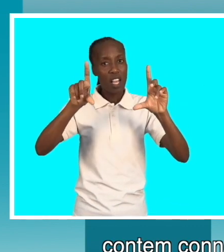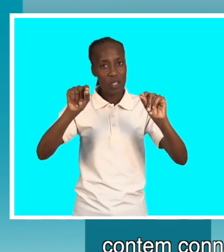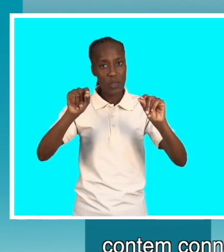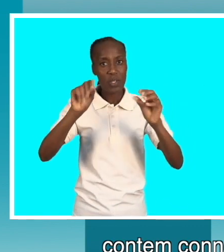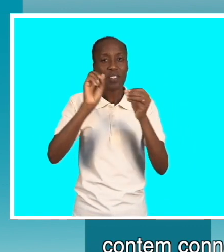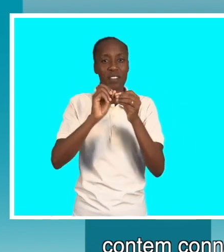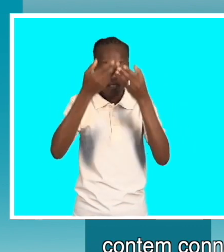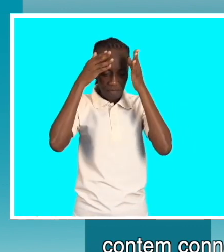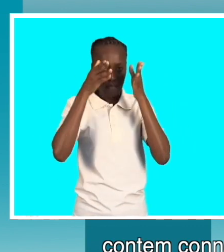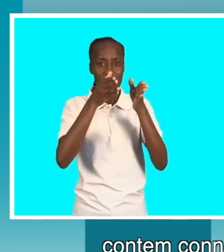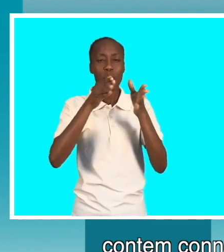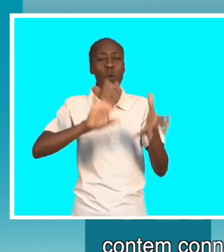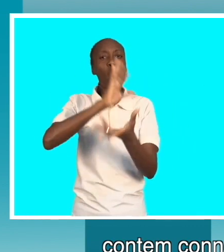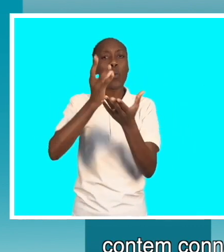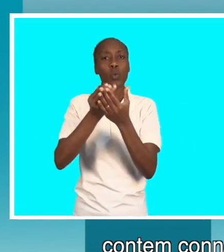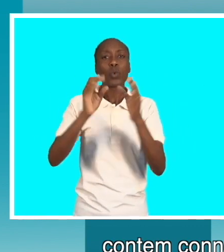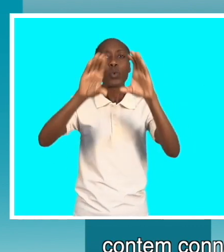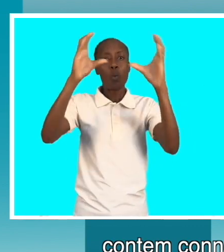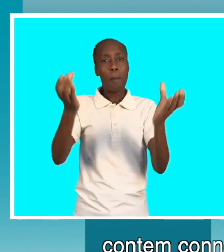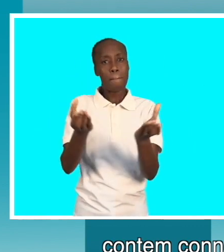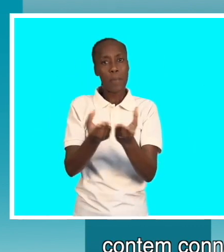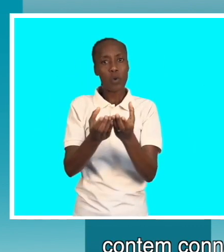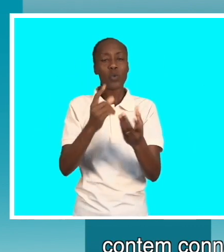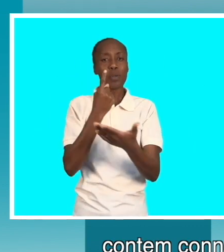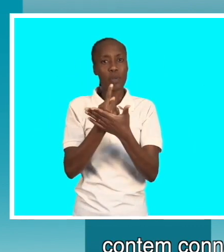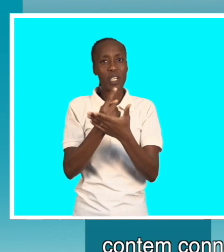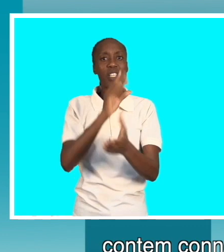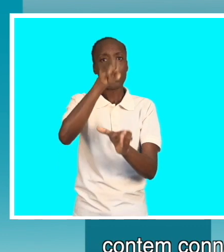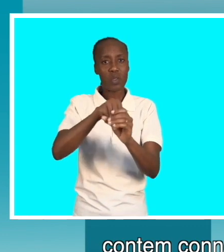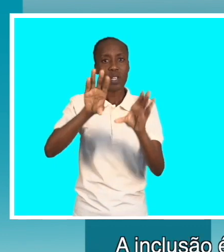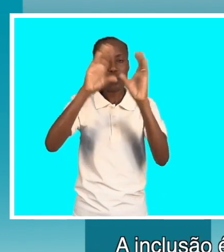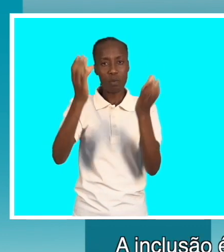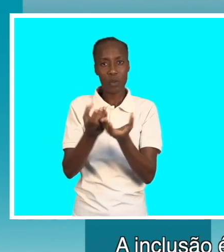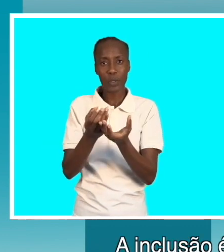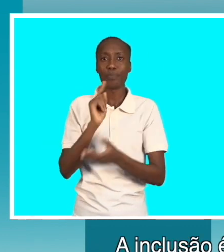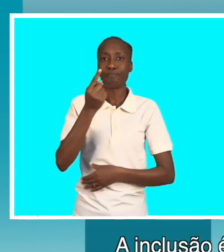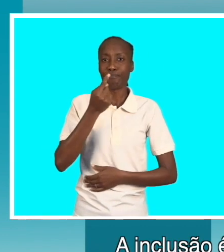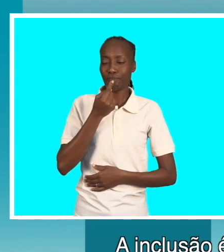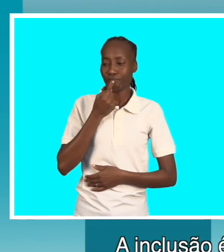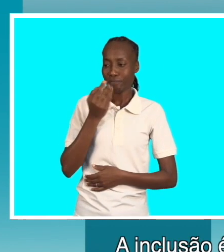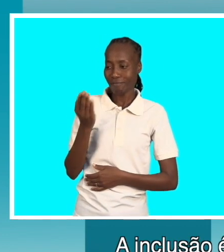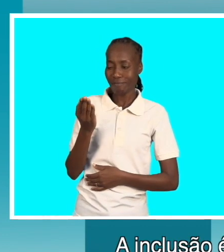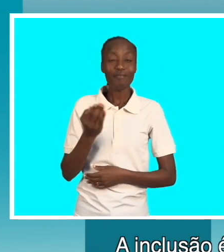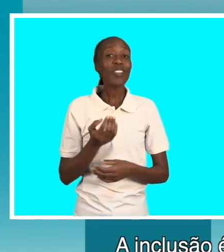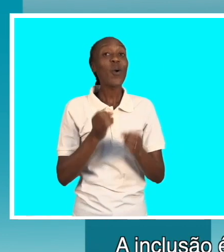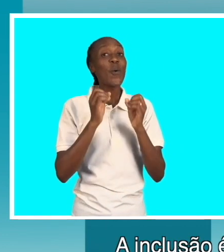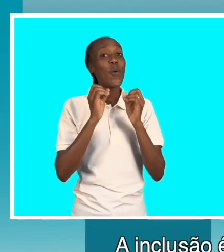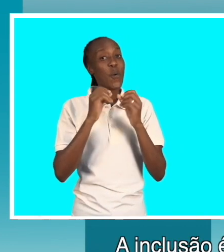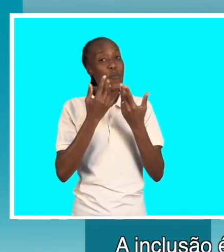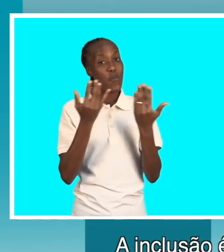levando na atenção do mundo inteiro a importância de inclusão de todo mundo a inclusão é que todo mundo precisa